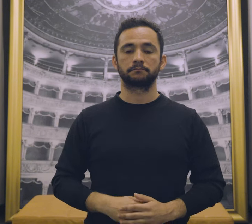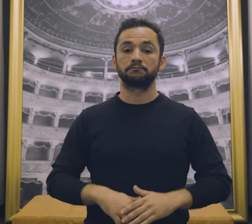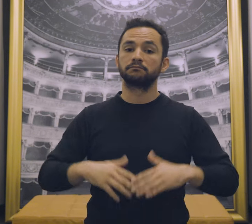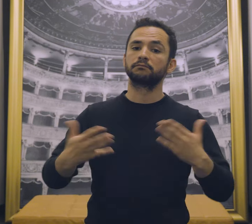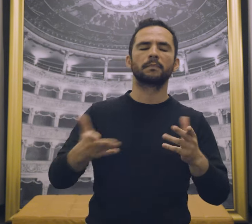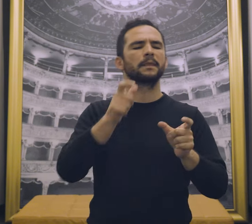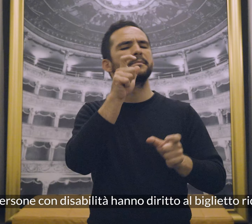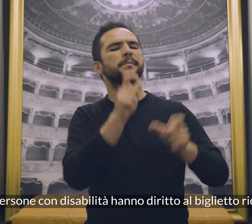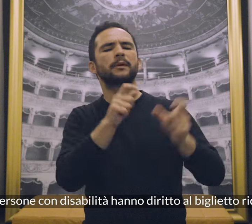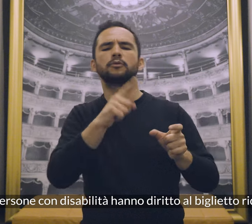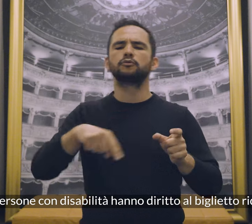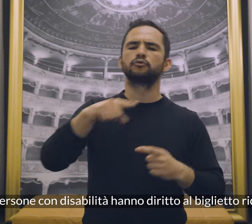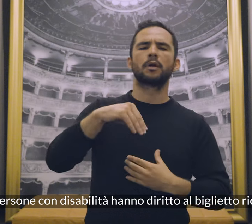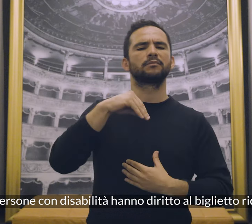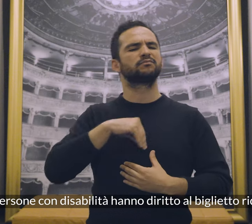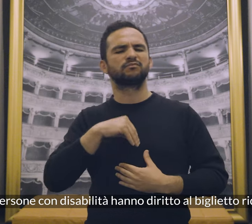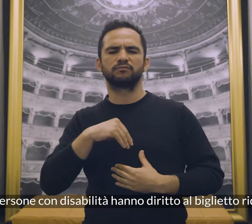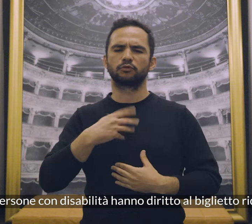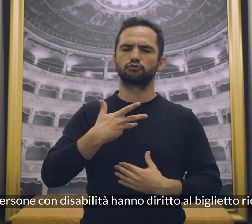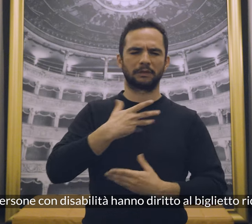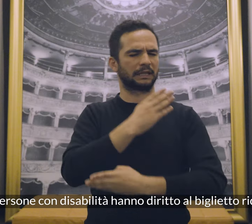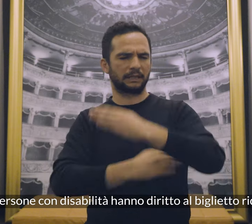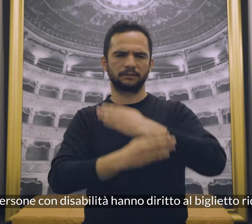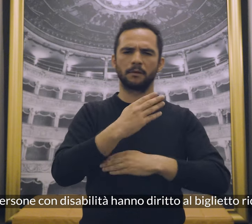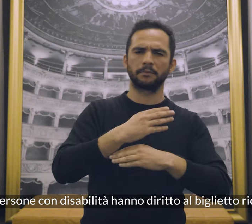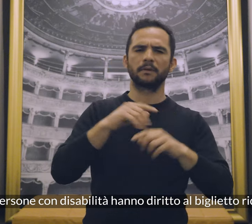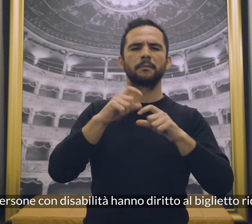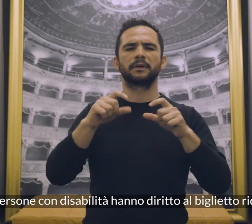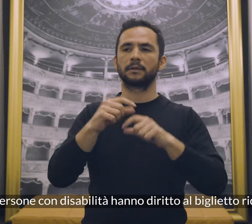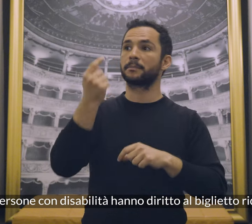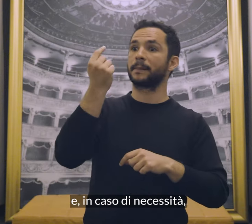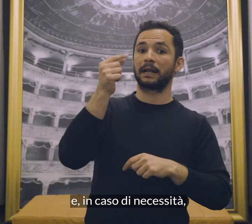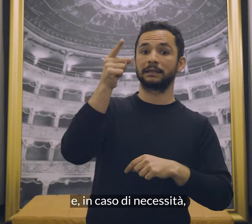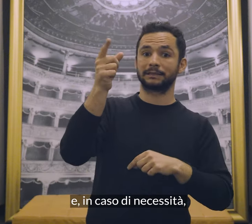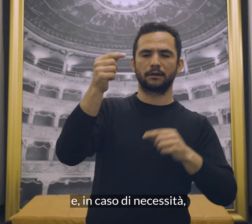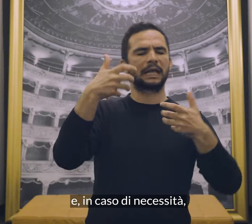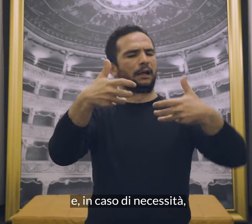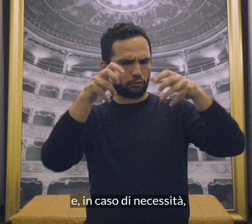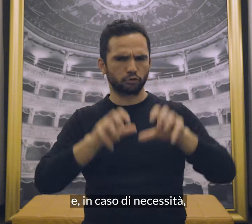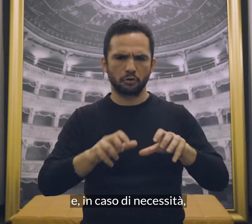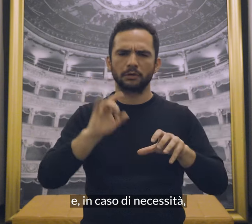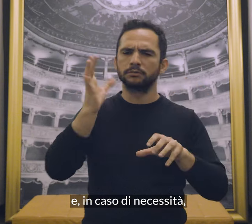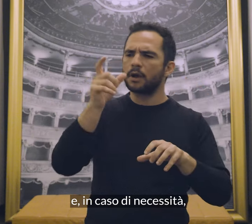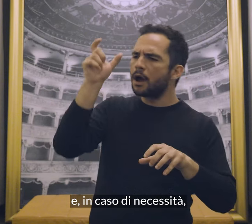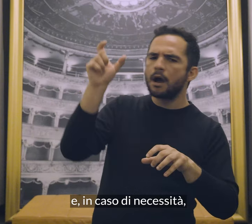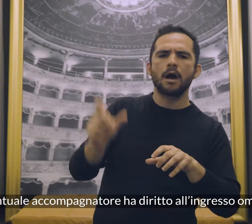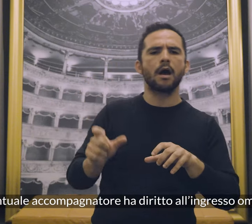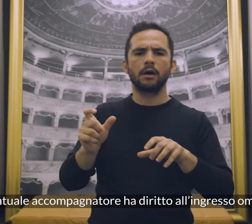Le persone con disabilità hanno diritto al biglietto ridotto e in caso di necessità l'eventuale